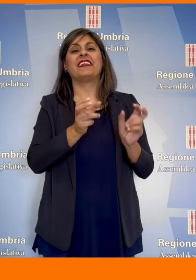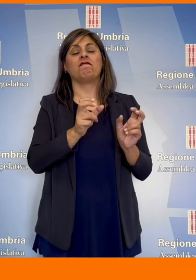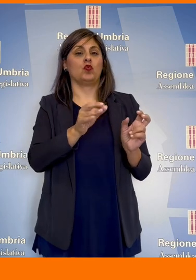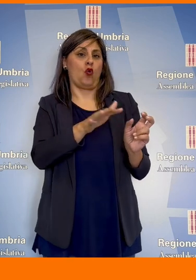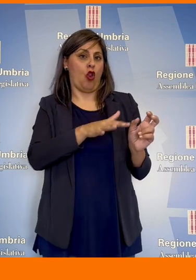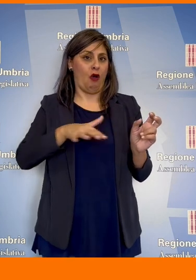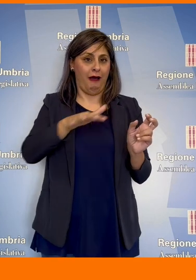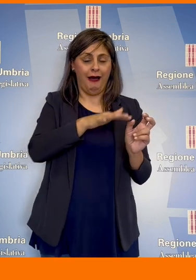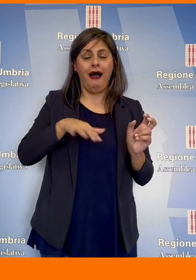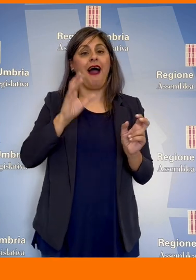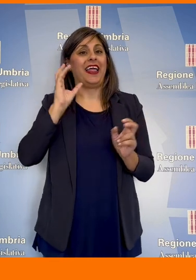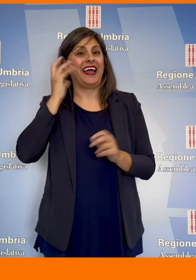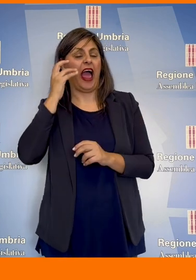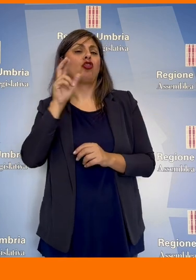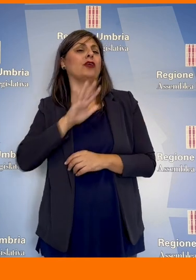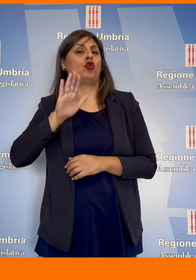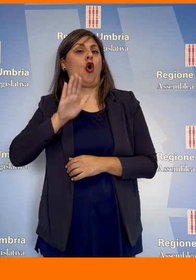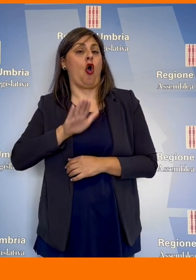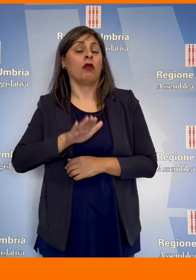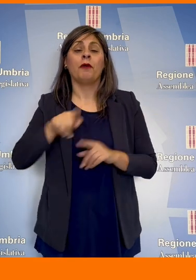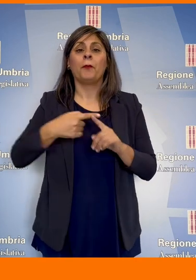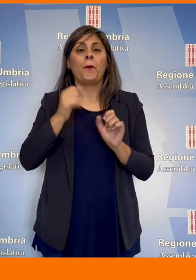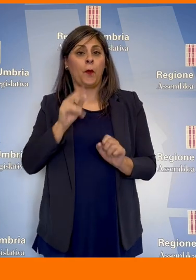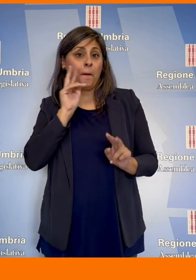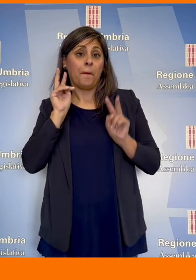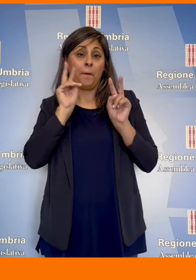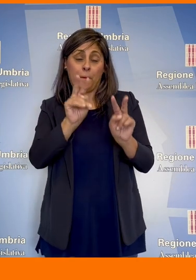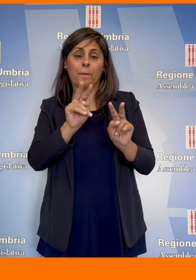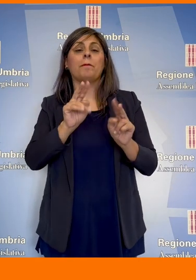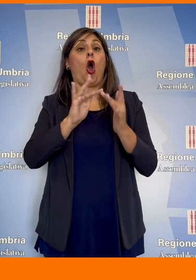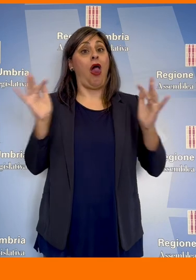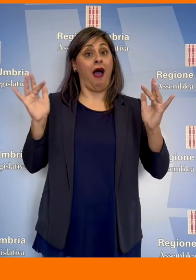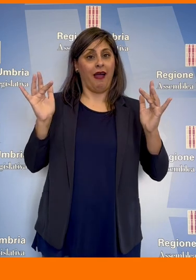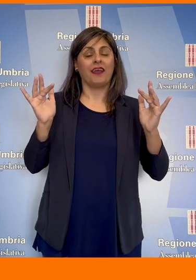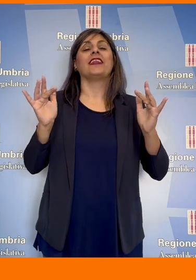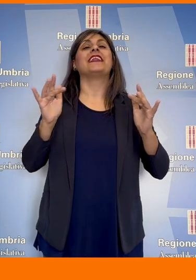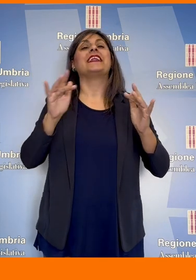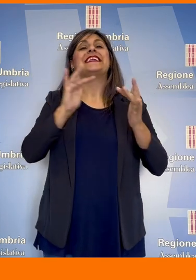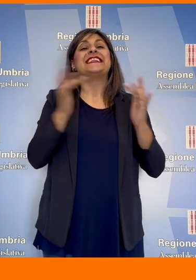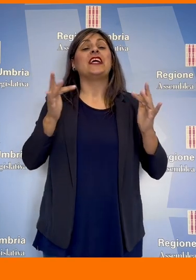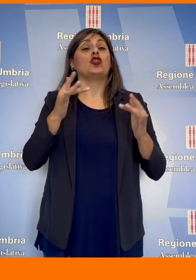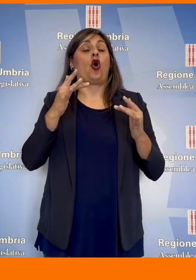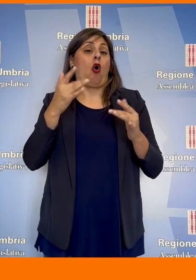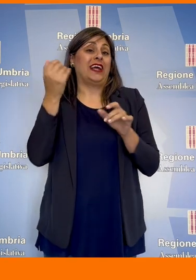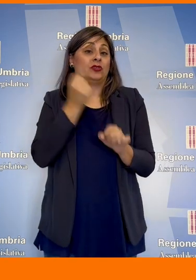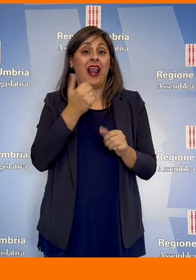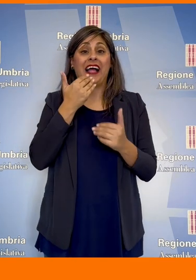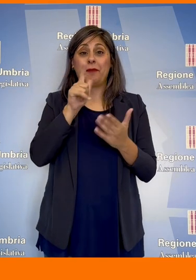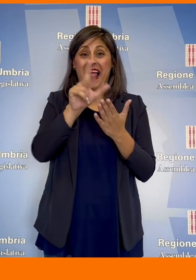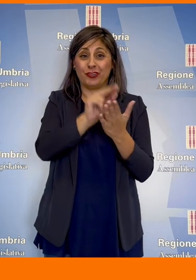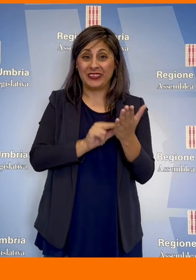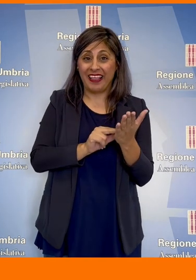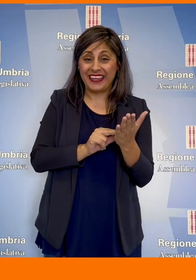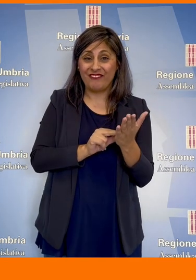televisive e radiofoniche della Regione è disponibile anche in rete sul sito istituzionale dell'Assemblea